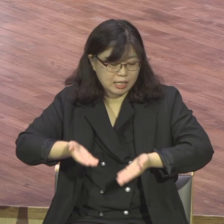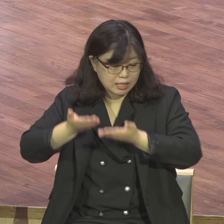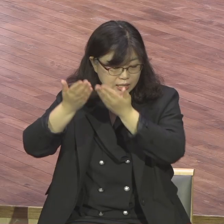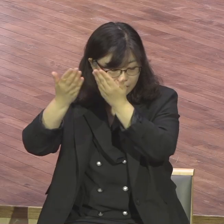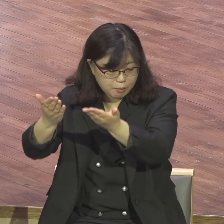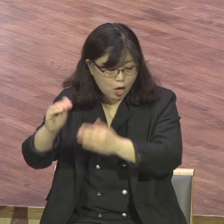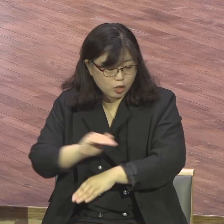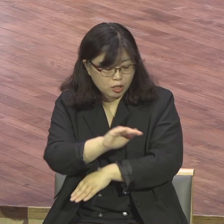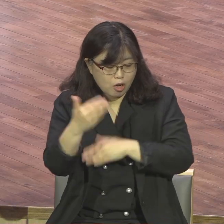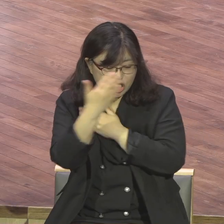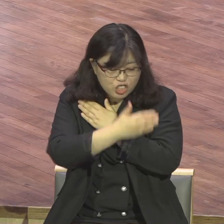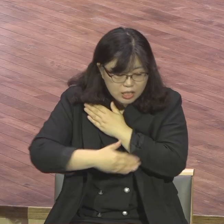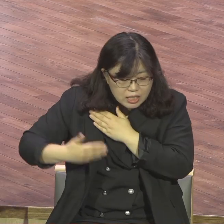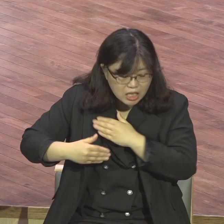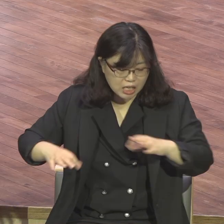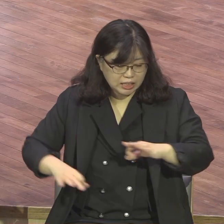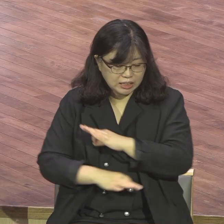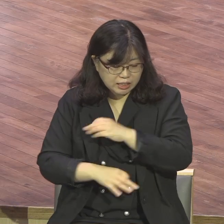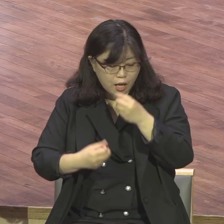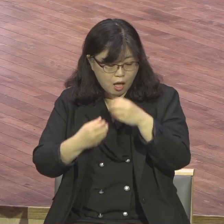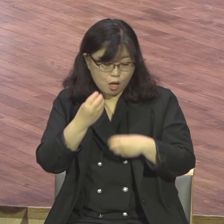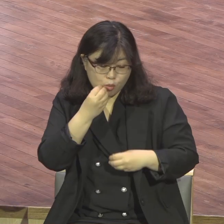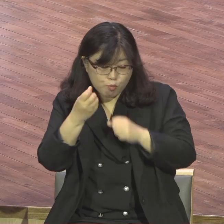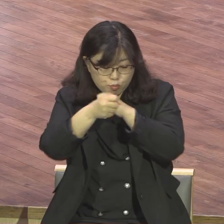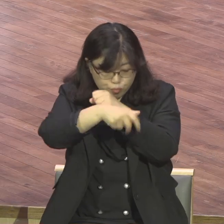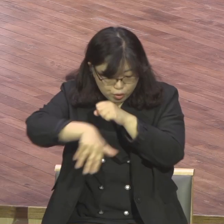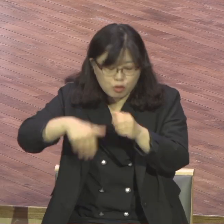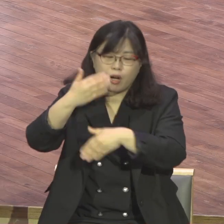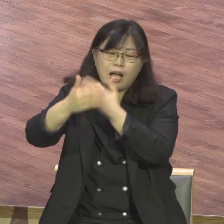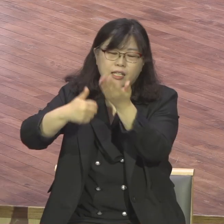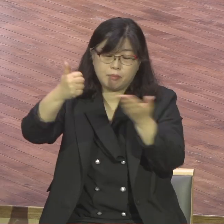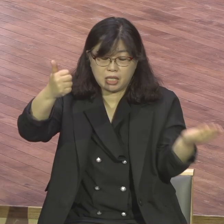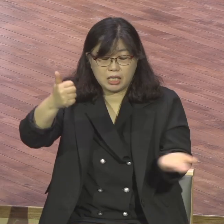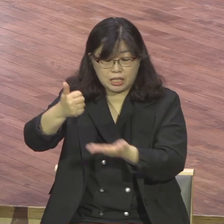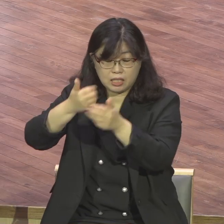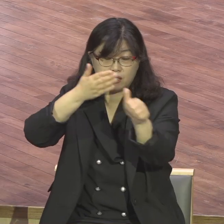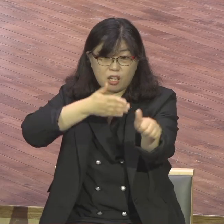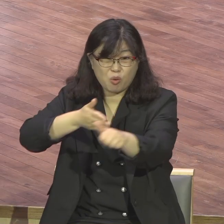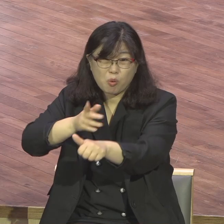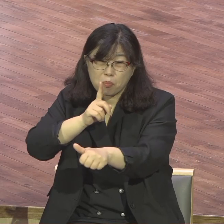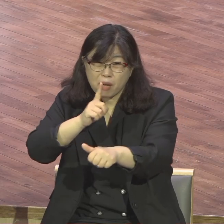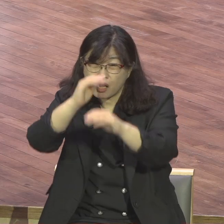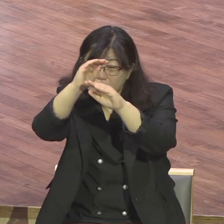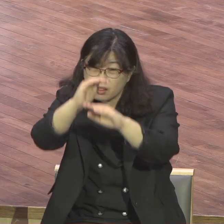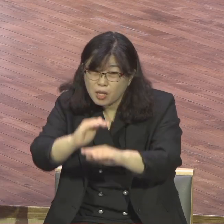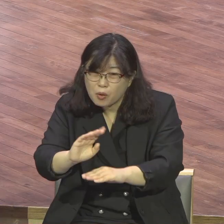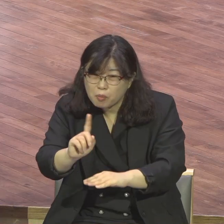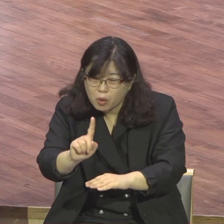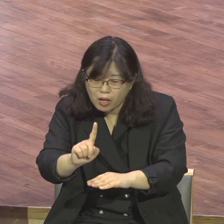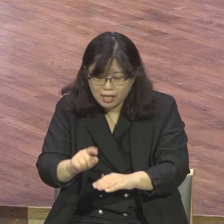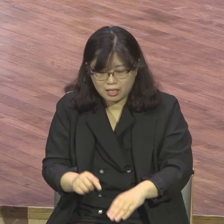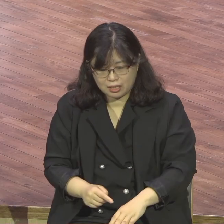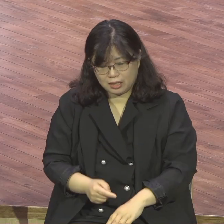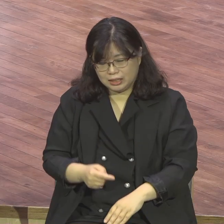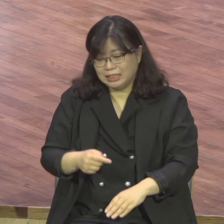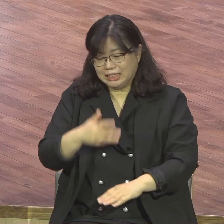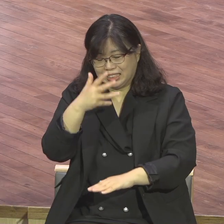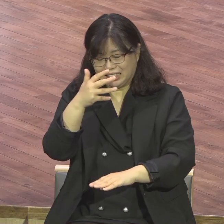너희 지체를 의의의 무기로 하나님께 드려라 그렇게 이미 밝히고 있습니다 로마서 6장